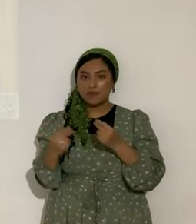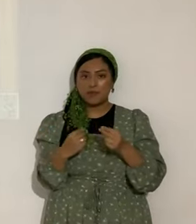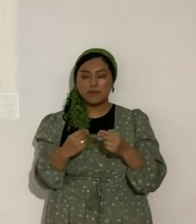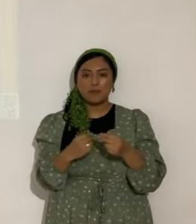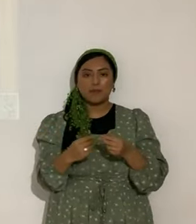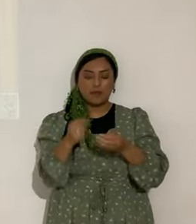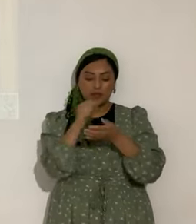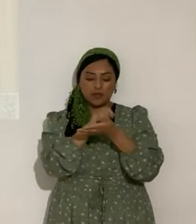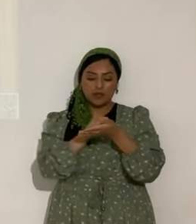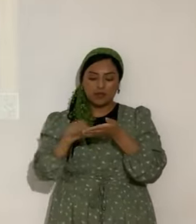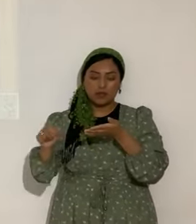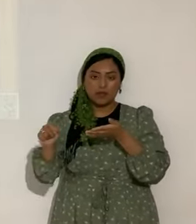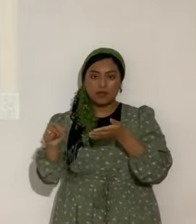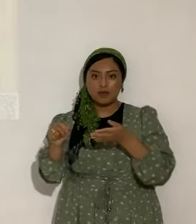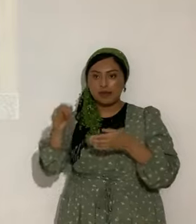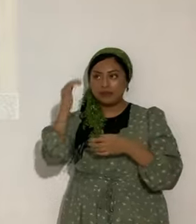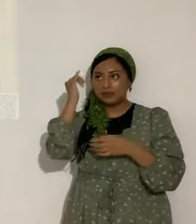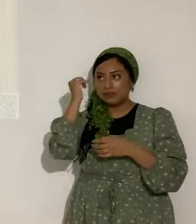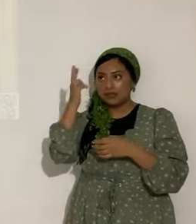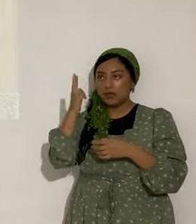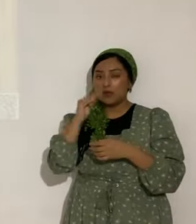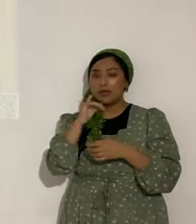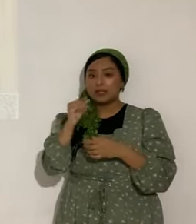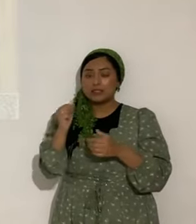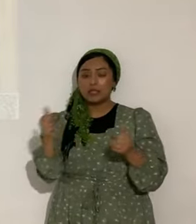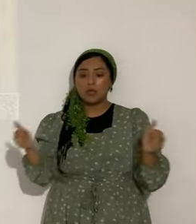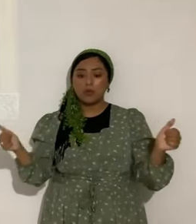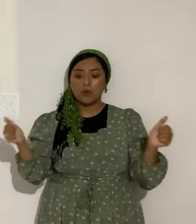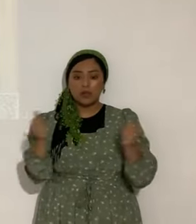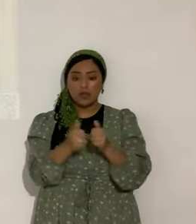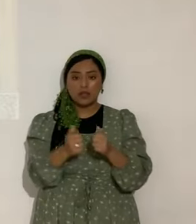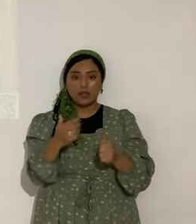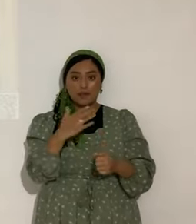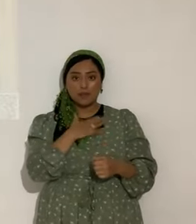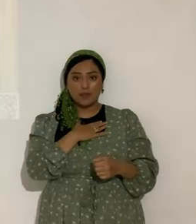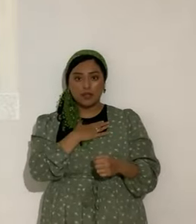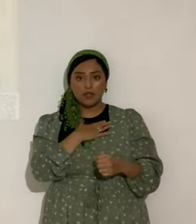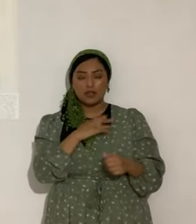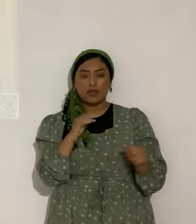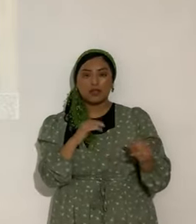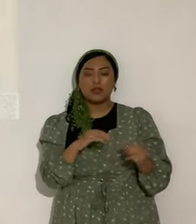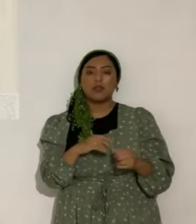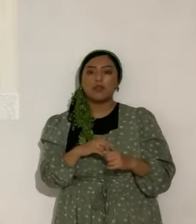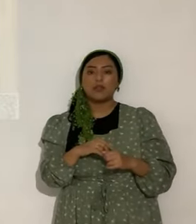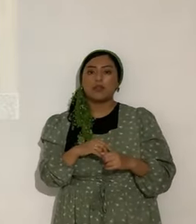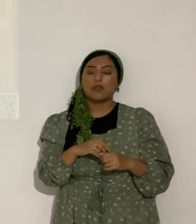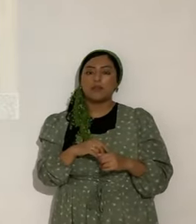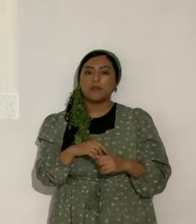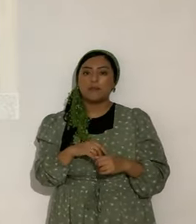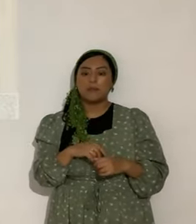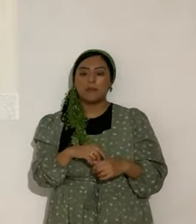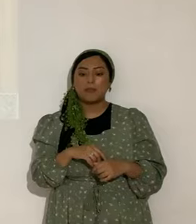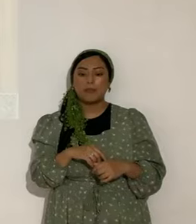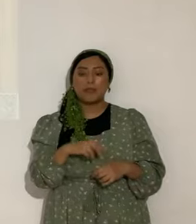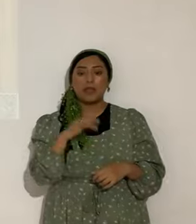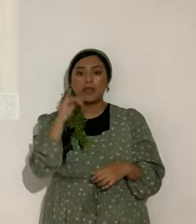Subrayen eso de Yahweh está conmigo. Bueno, también el cinco, pues, pero vamos en el seis. Yahweh está